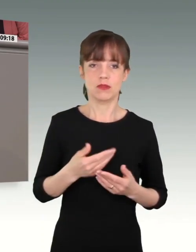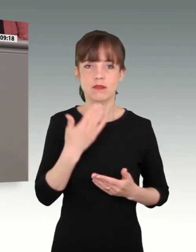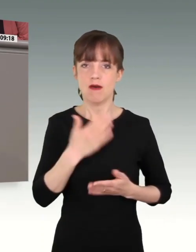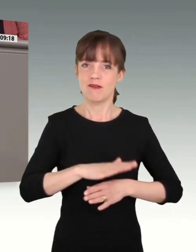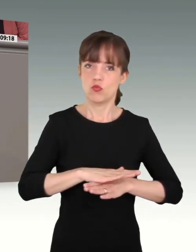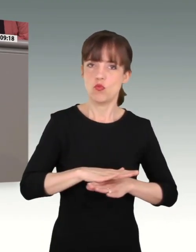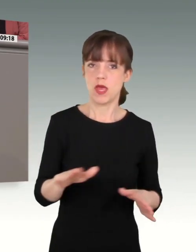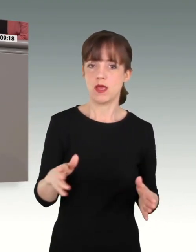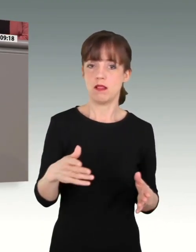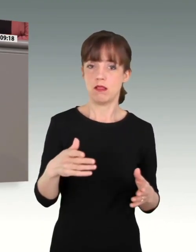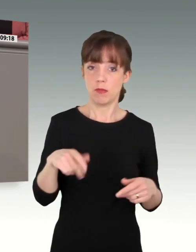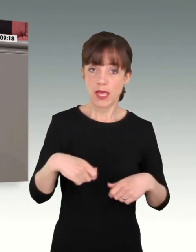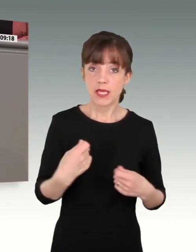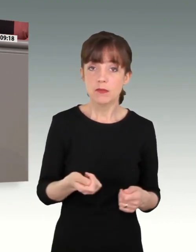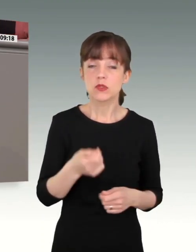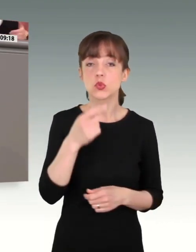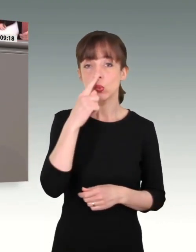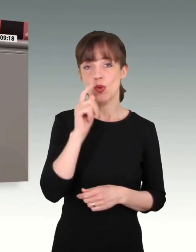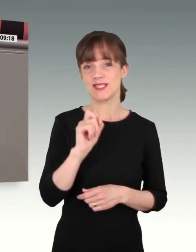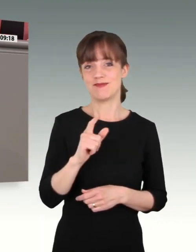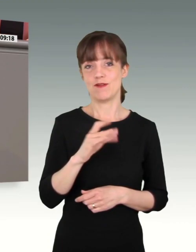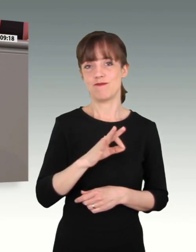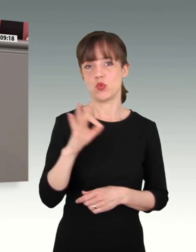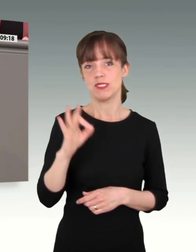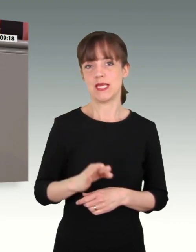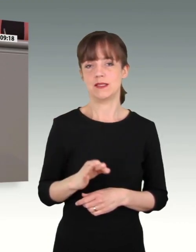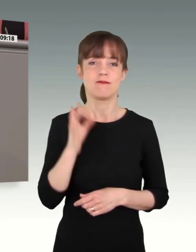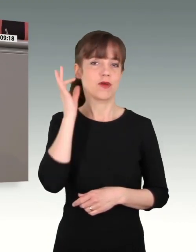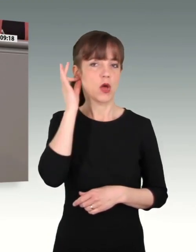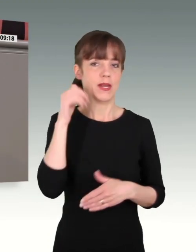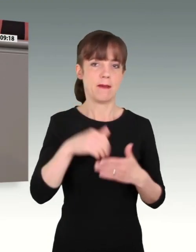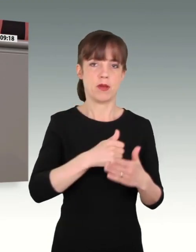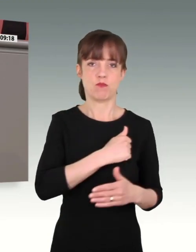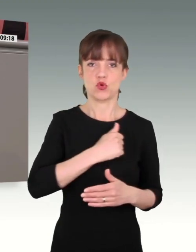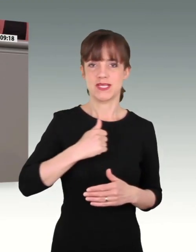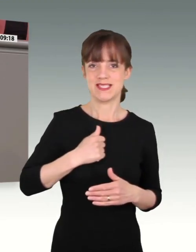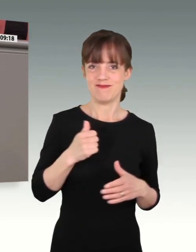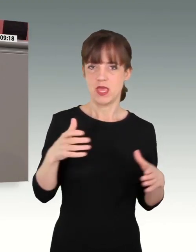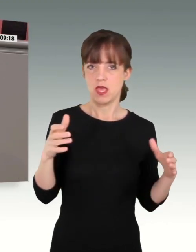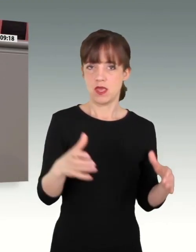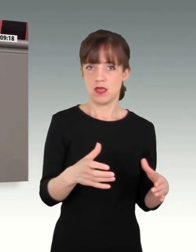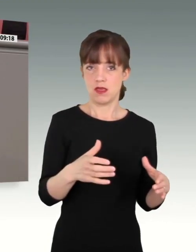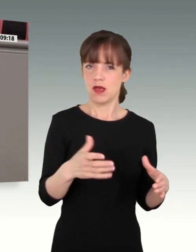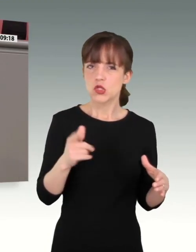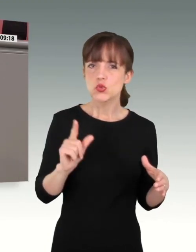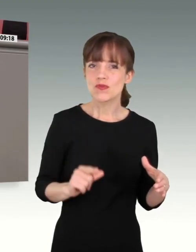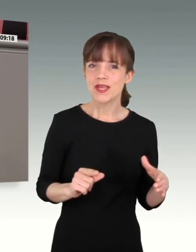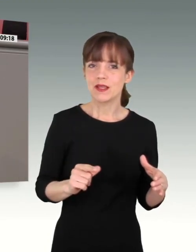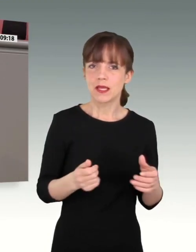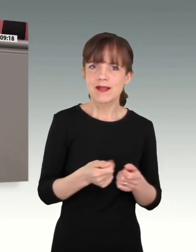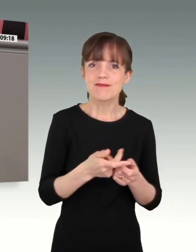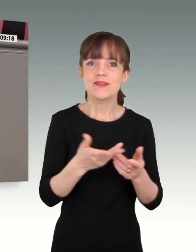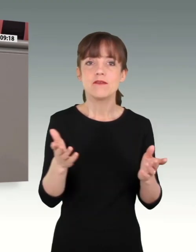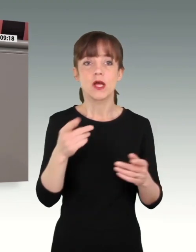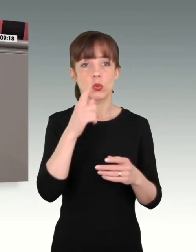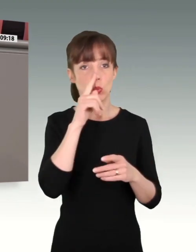als zwölf Prozent. Und das ist klar zu wenig. Denn Vielfalt in all ihren Dimensionen ist nicht nur eine Frage